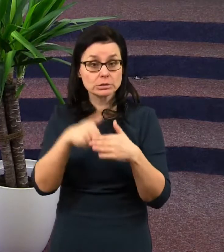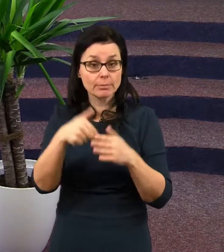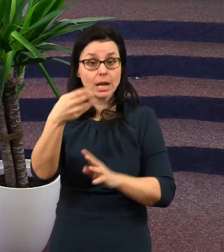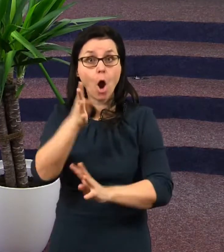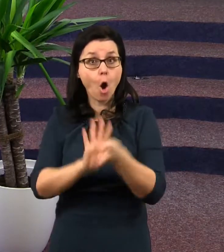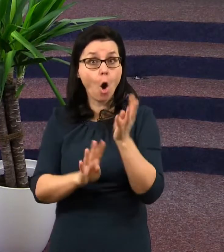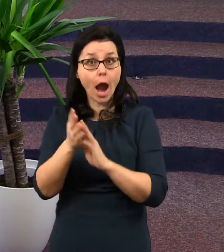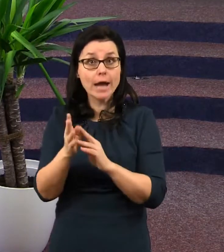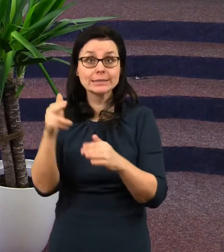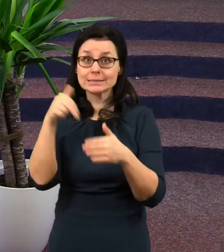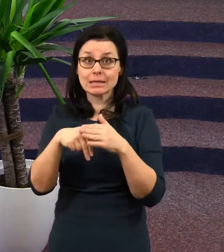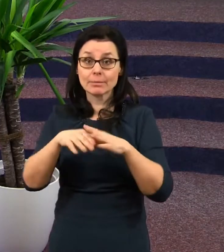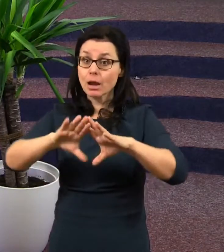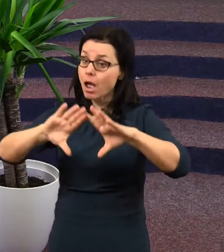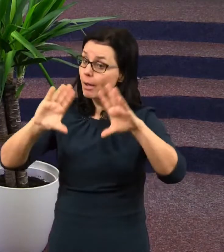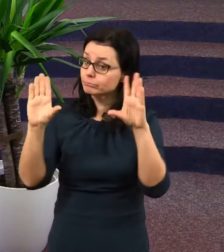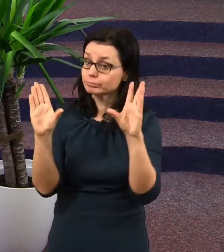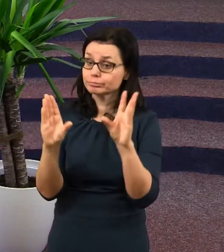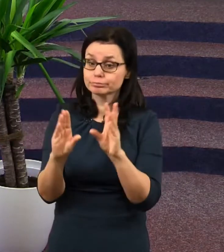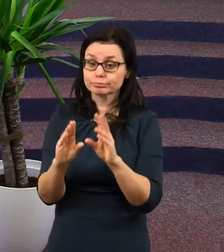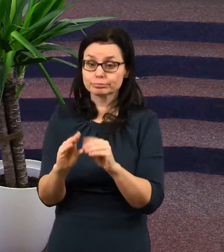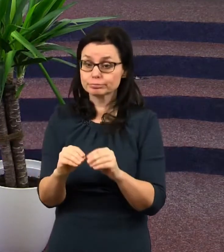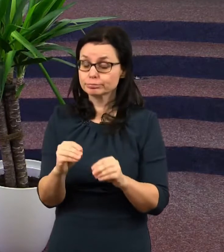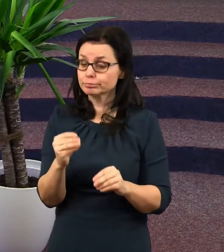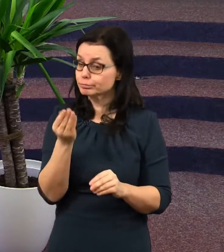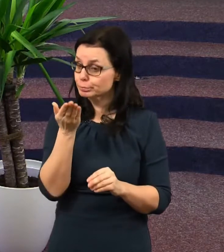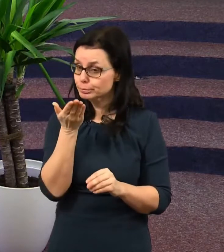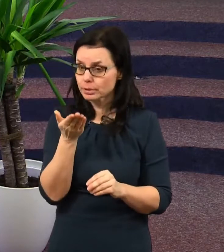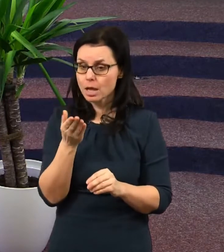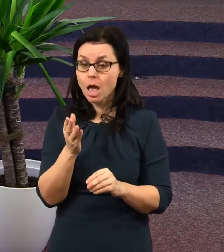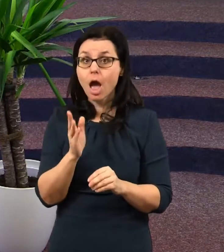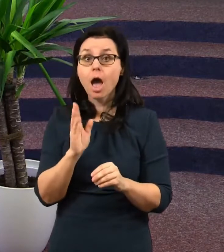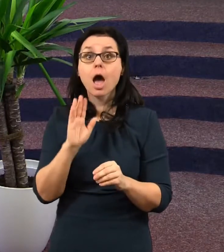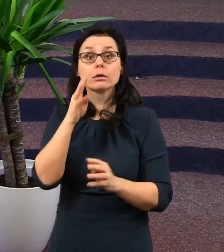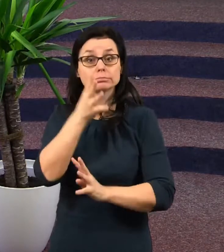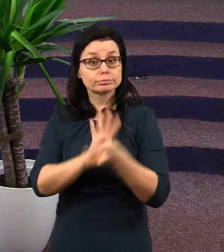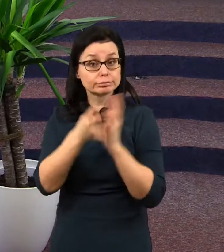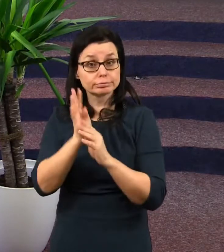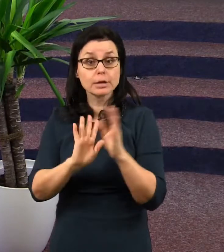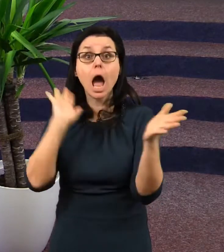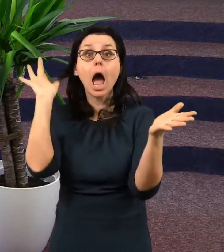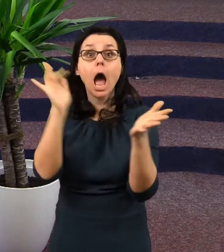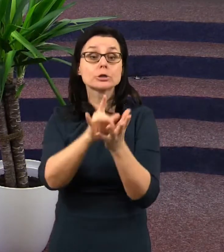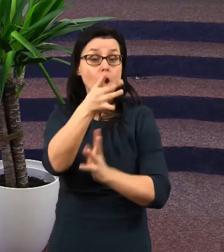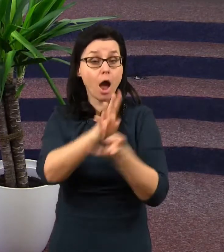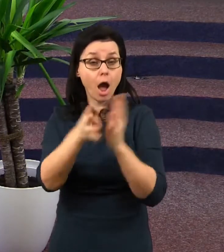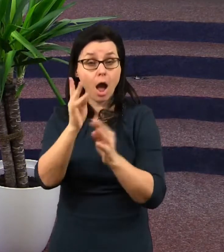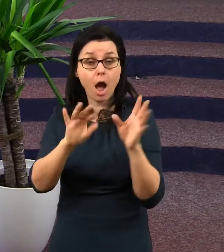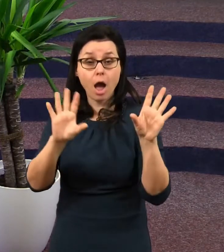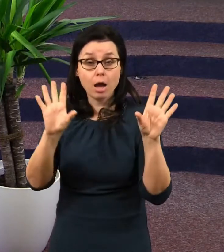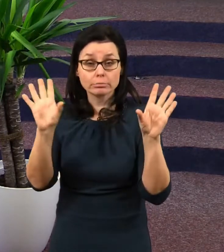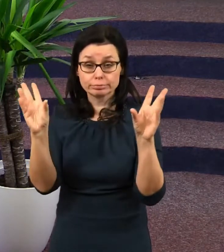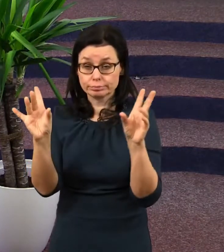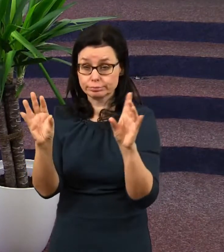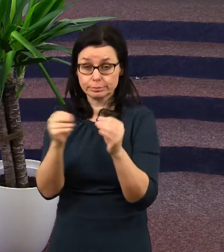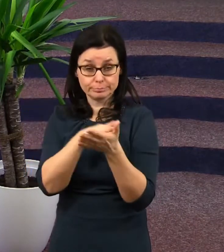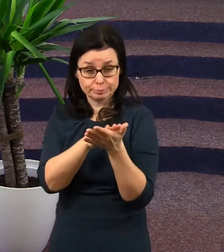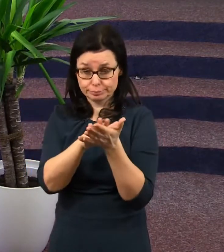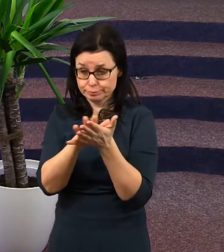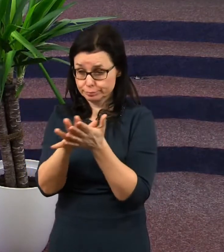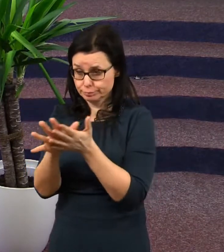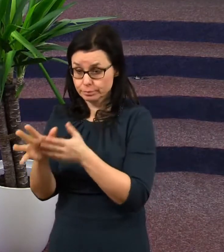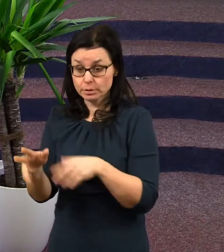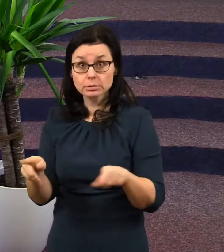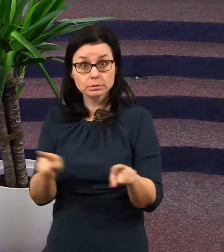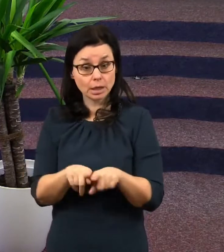neuhasitelný, který hoří tak dlouho, dokud všechno nezhoří. A i na tomto světě zhoří